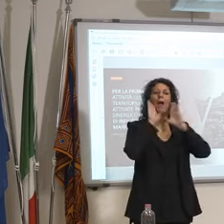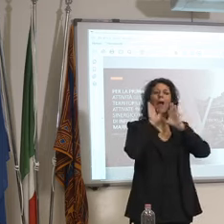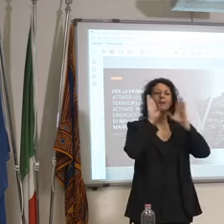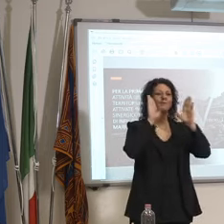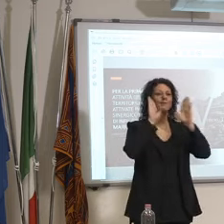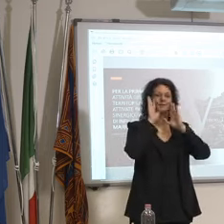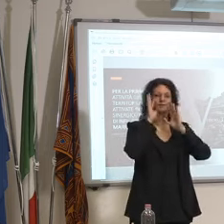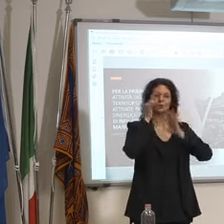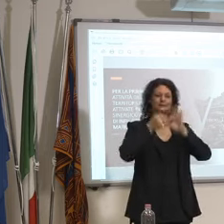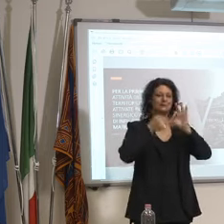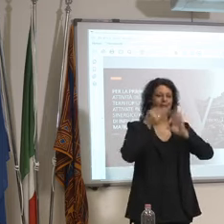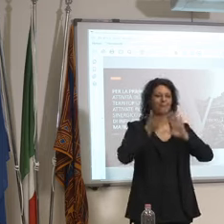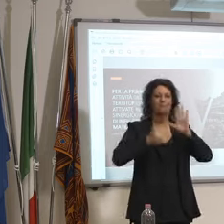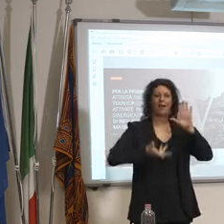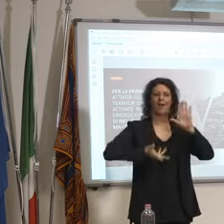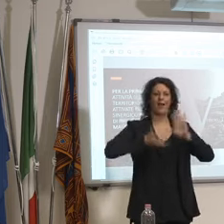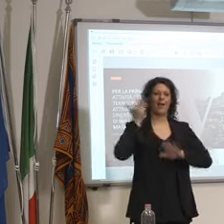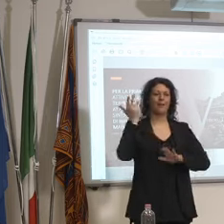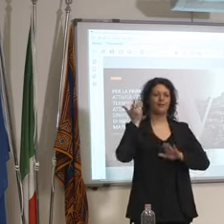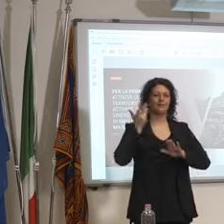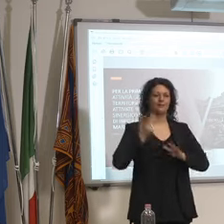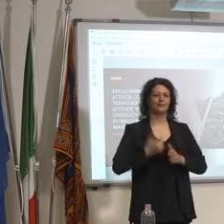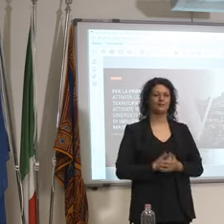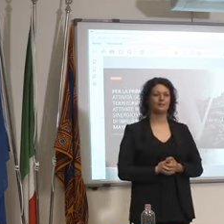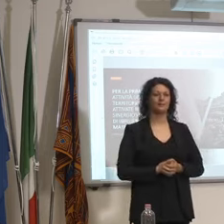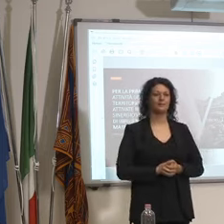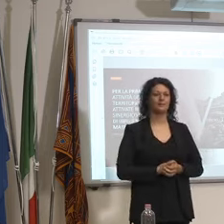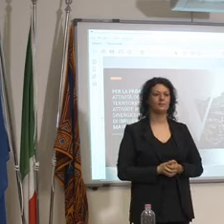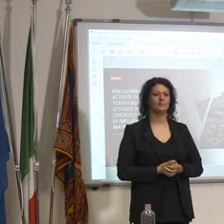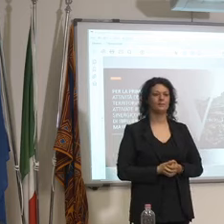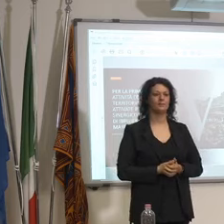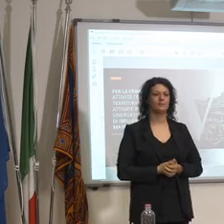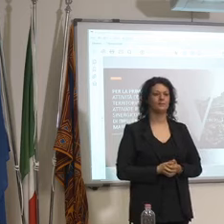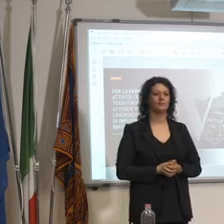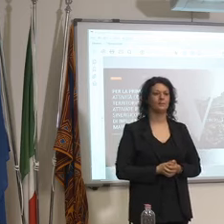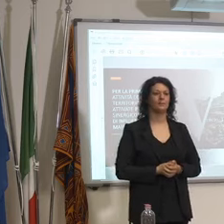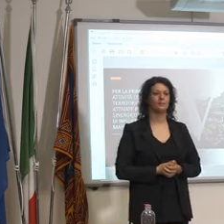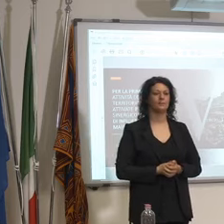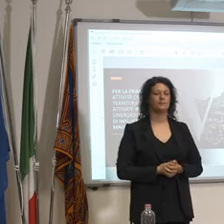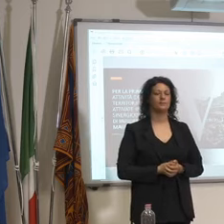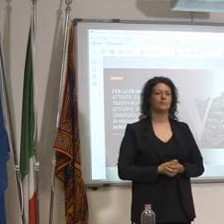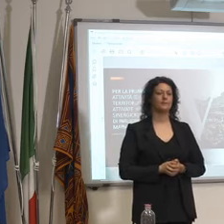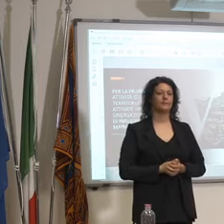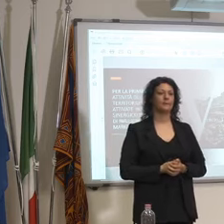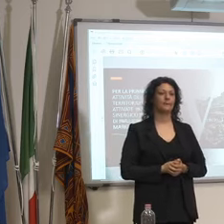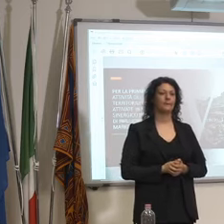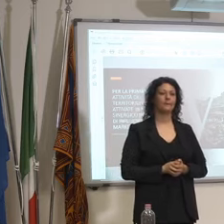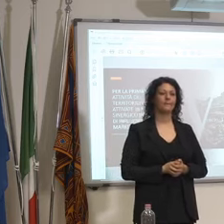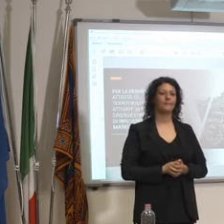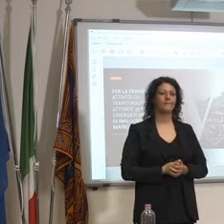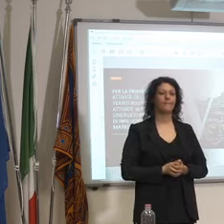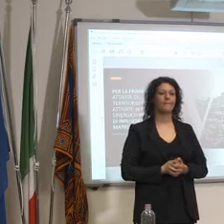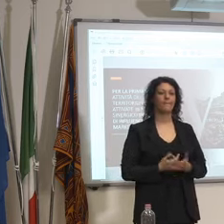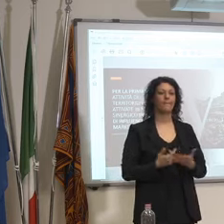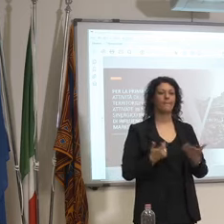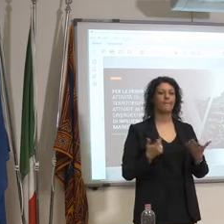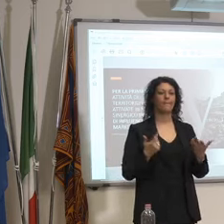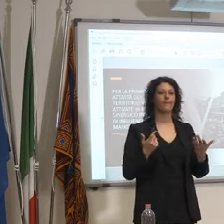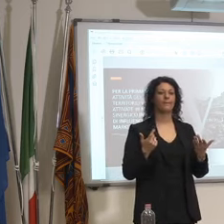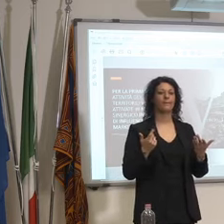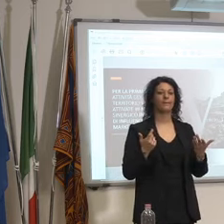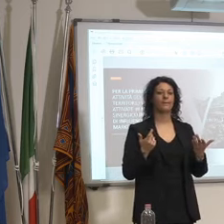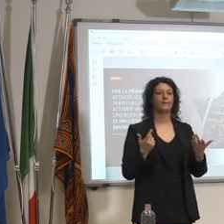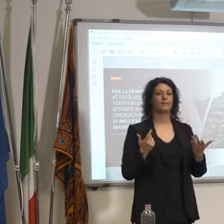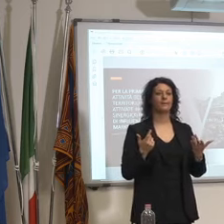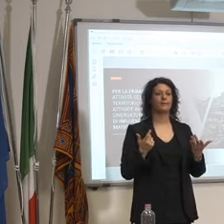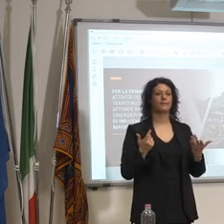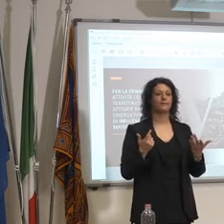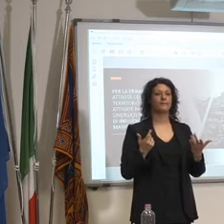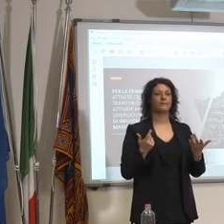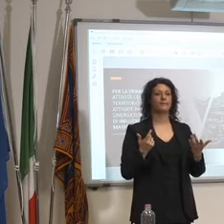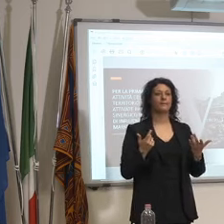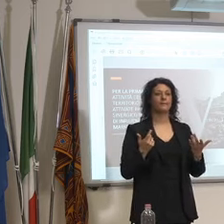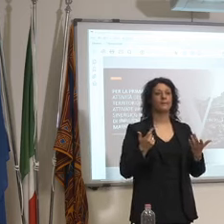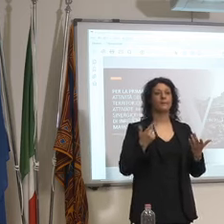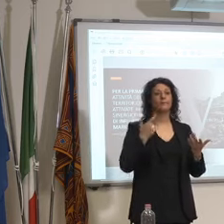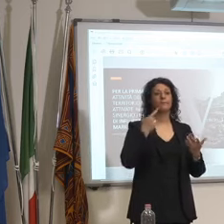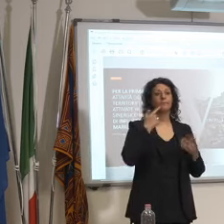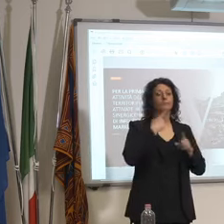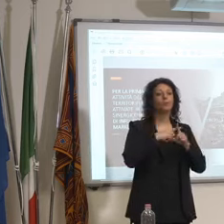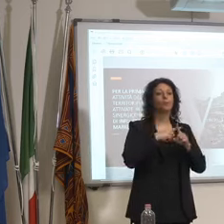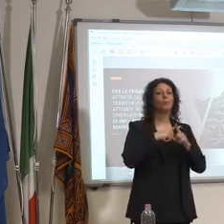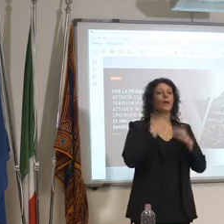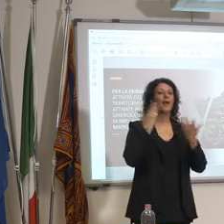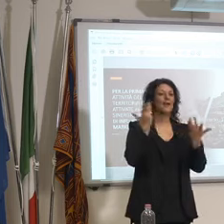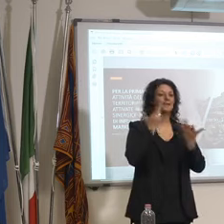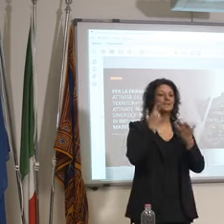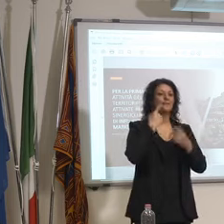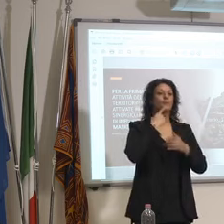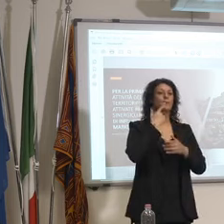e considerato che il banale racconto che poi dal punto di vista epidemiologico non è banale della badante che arriva